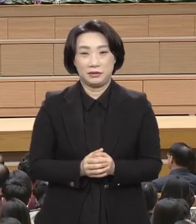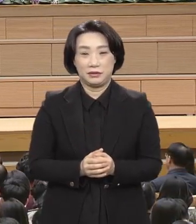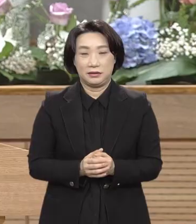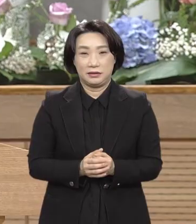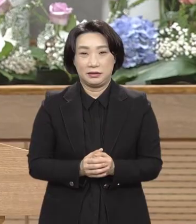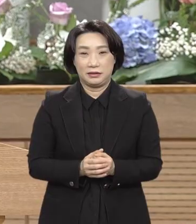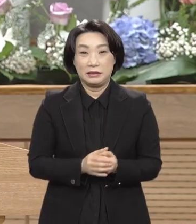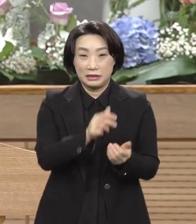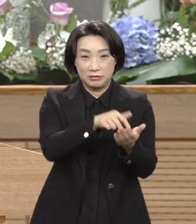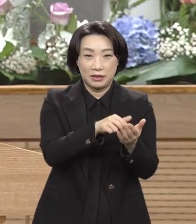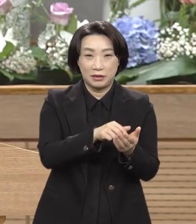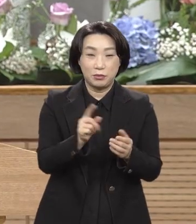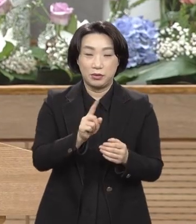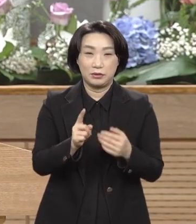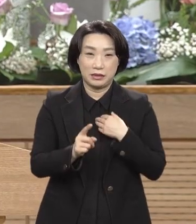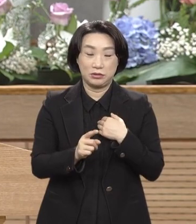육사님이 신학도 여러 군데에 대한 있거든.